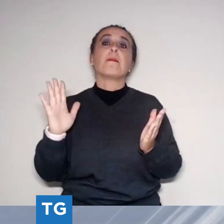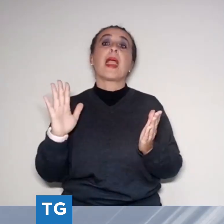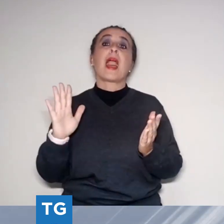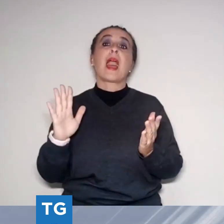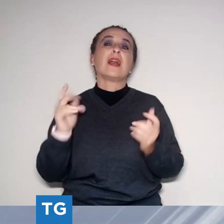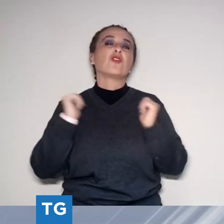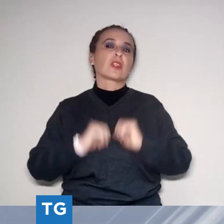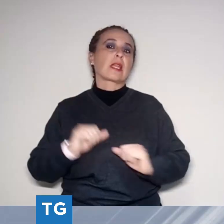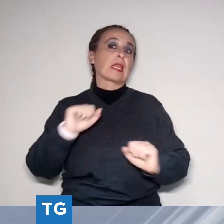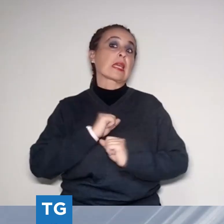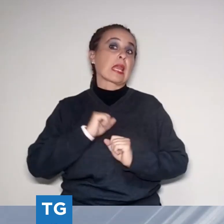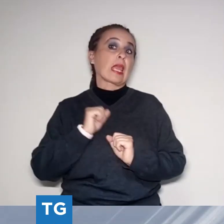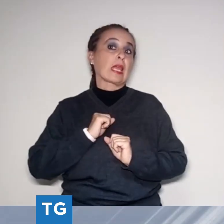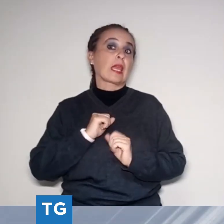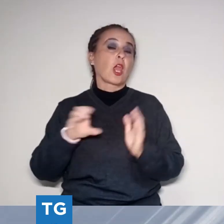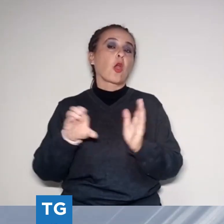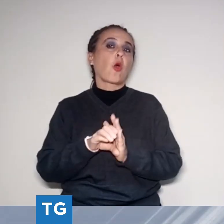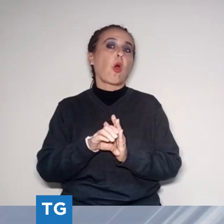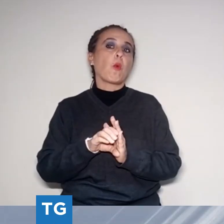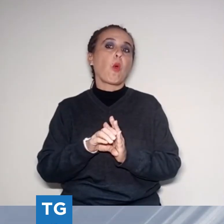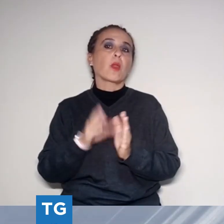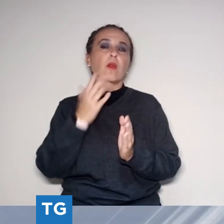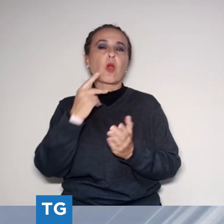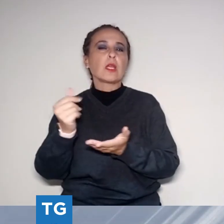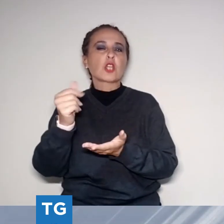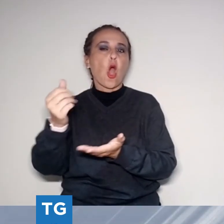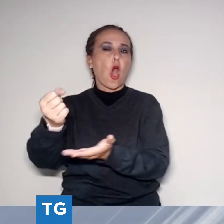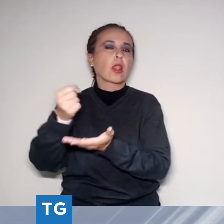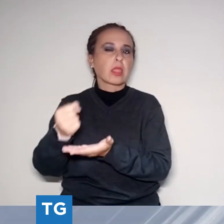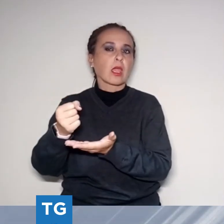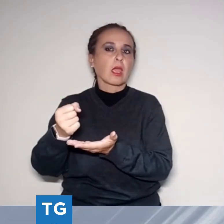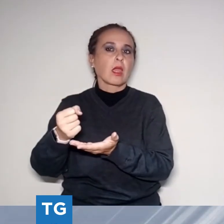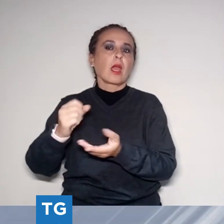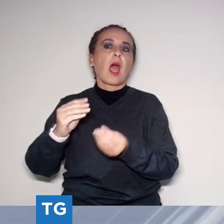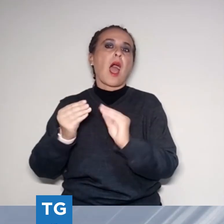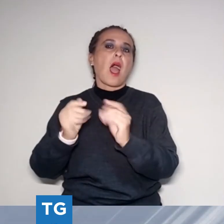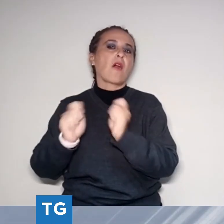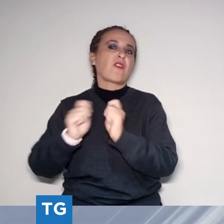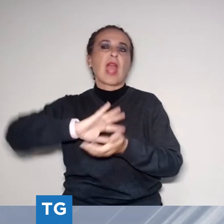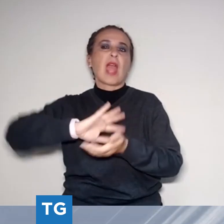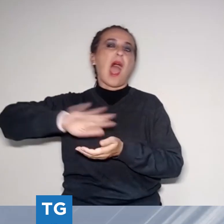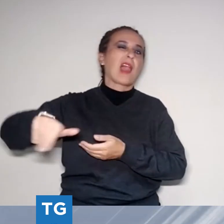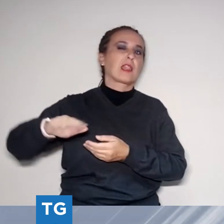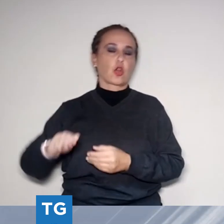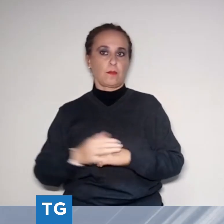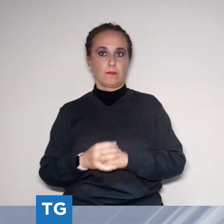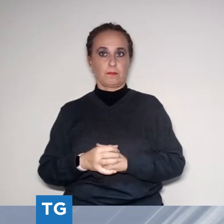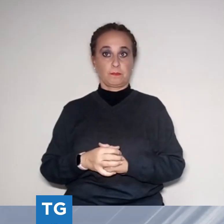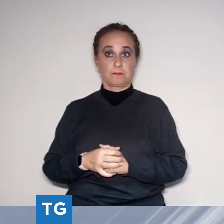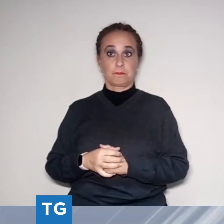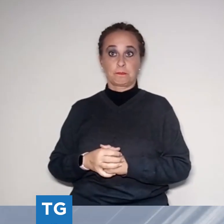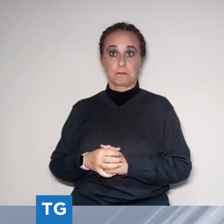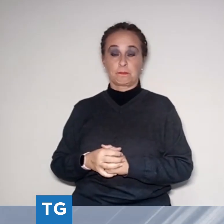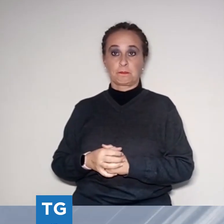il potere e il dovere di mettere delle risorse per finanziare questi investimenti, tanto più adesso che sta scadendo la concessione del